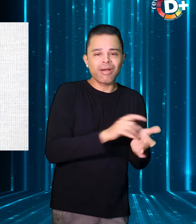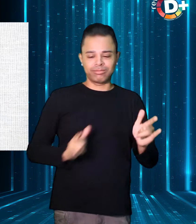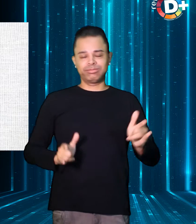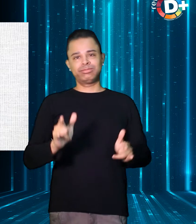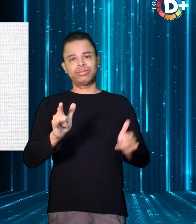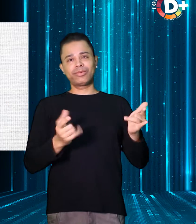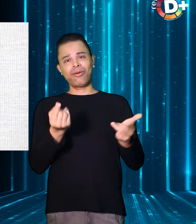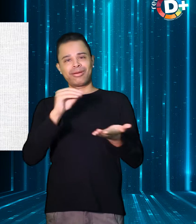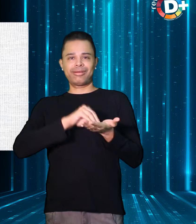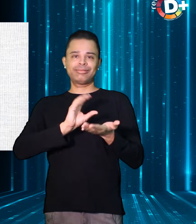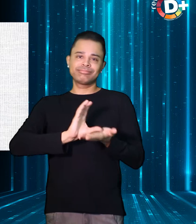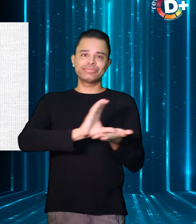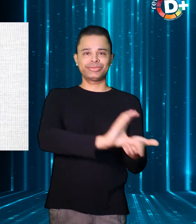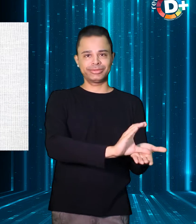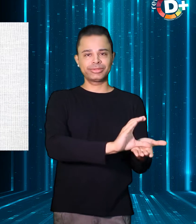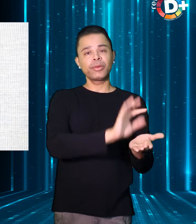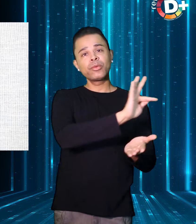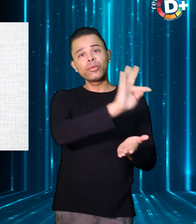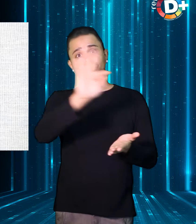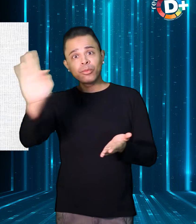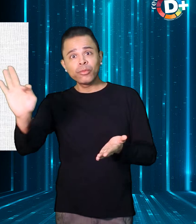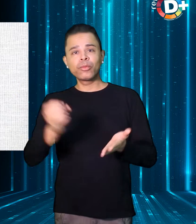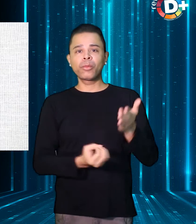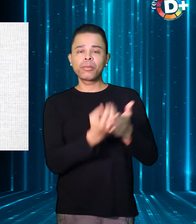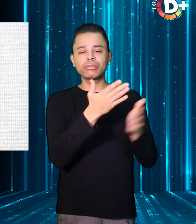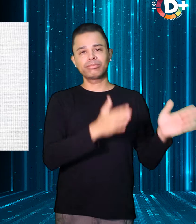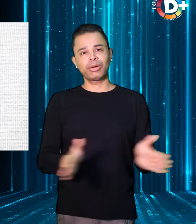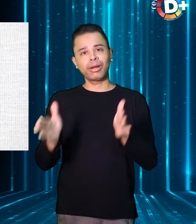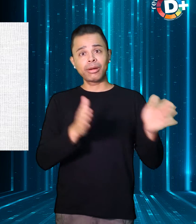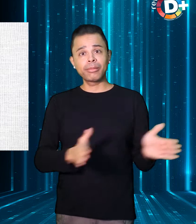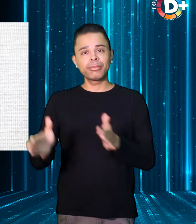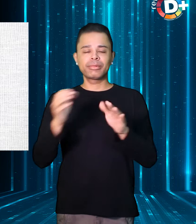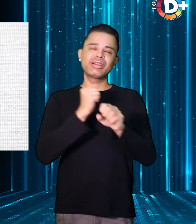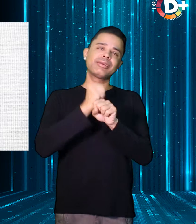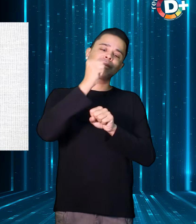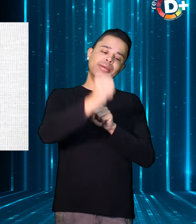previsão é de que os primeiros brinquedos cheguem às lojas em maio de 2017.